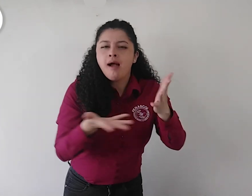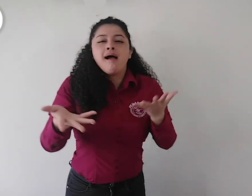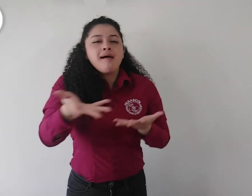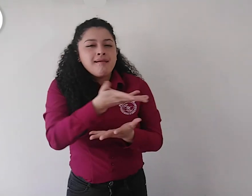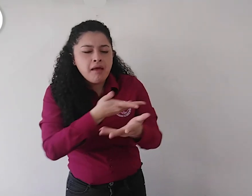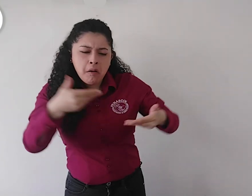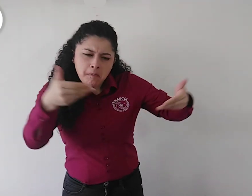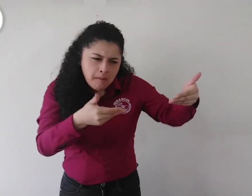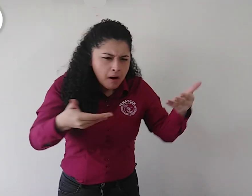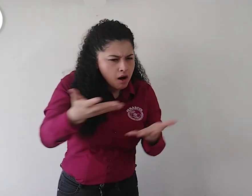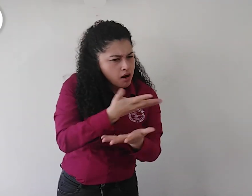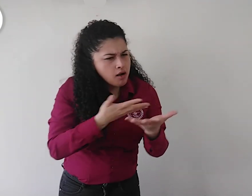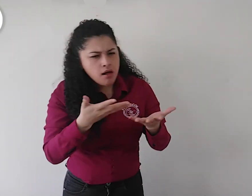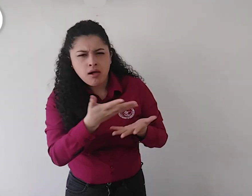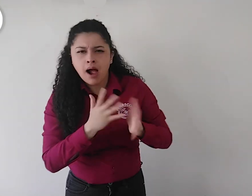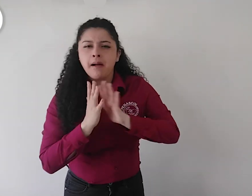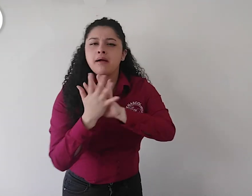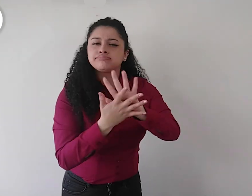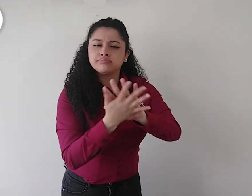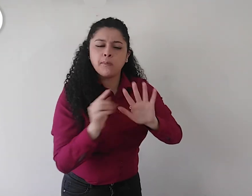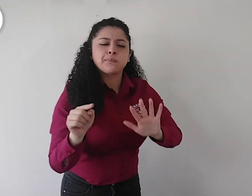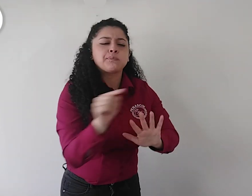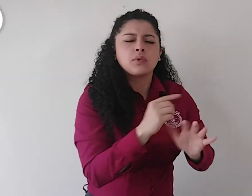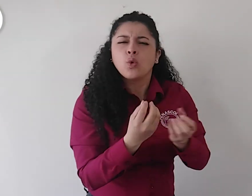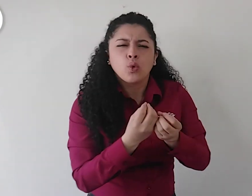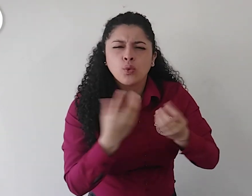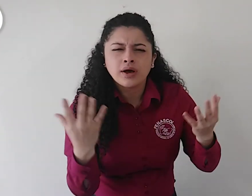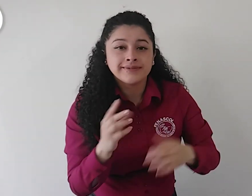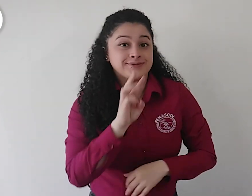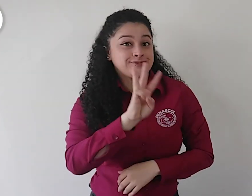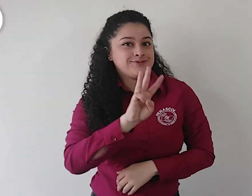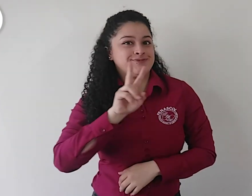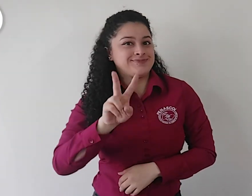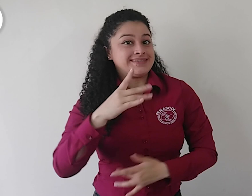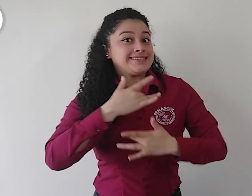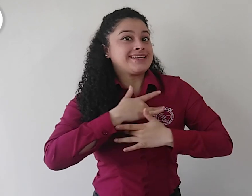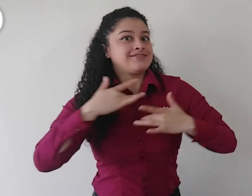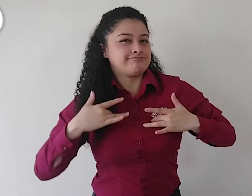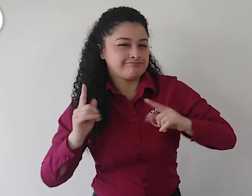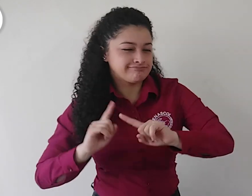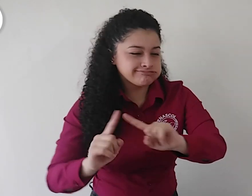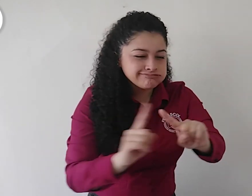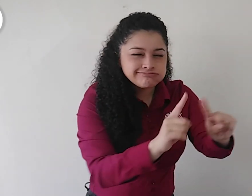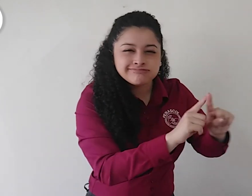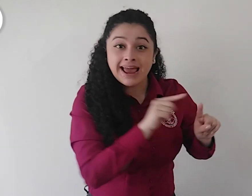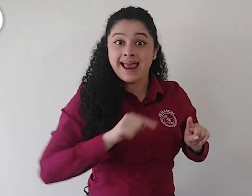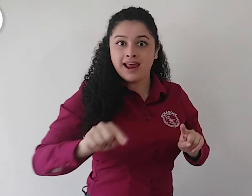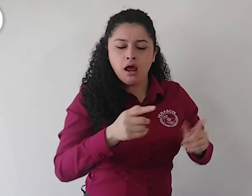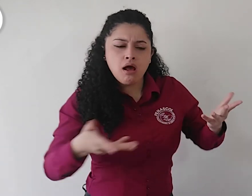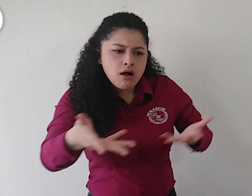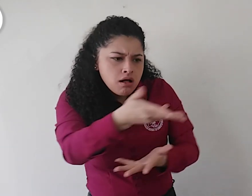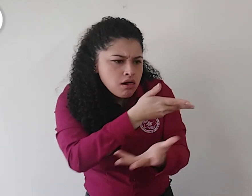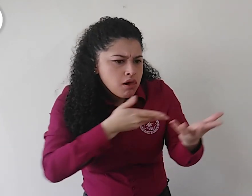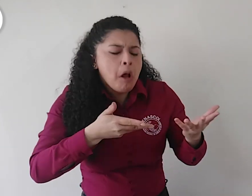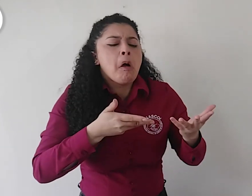validación y construcción de 32 términos relacionados con la salud